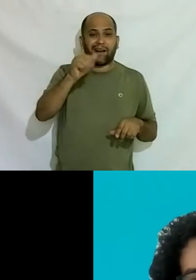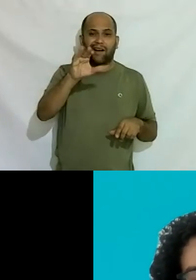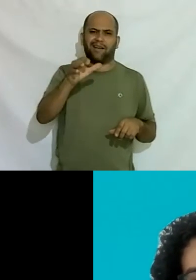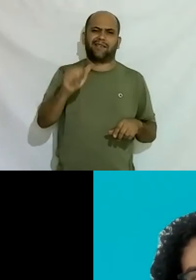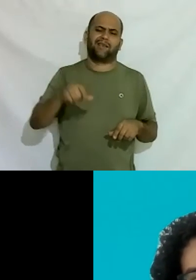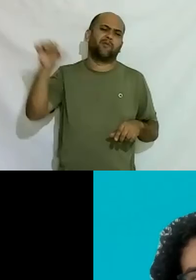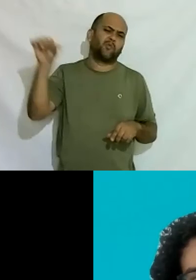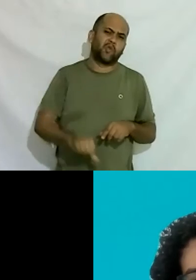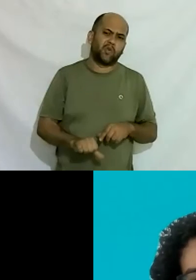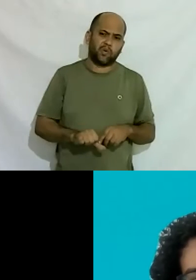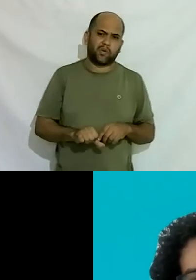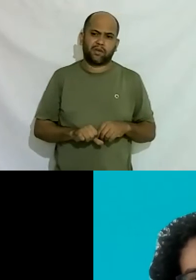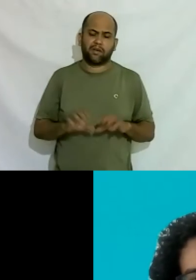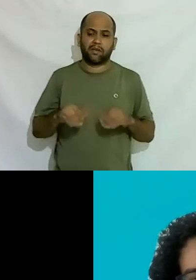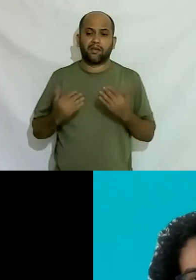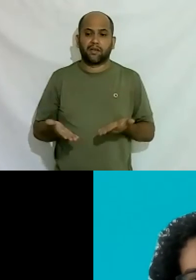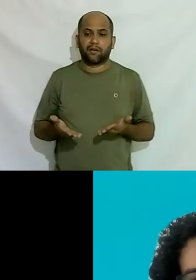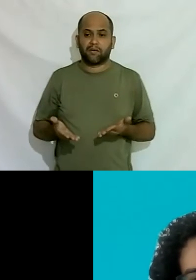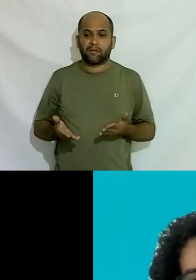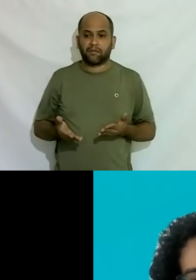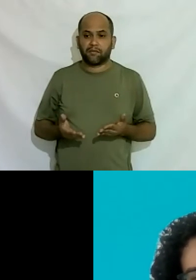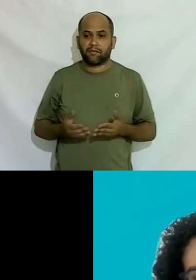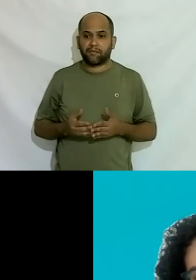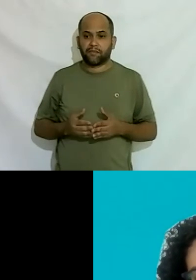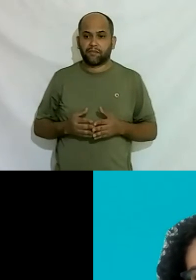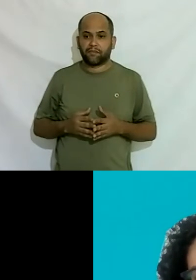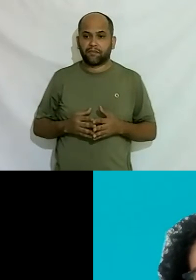então enfim vamos ver tem mais perguntas